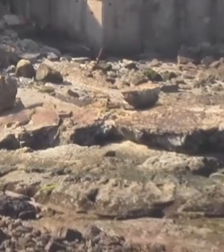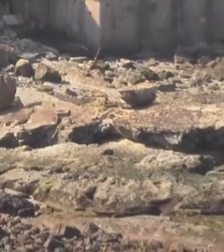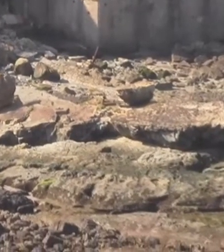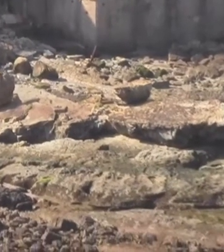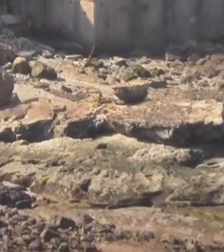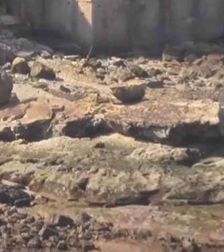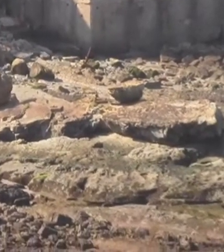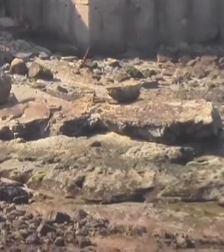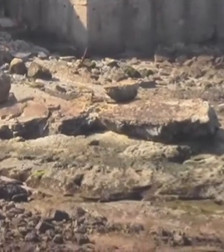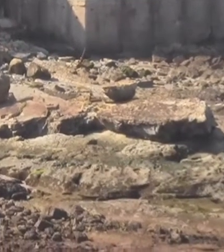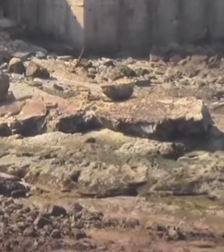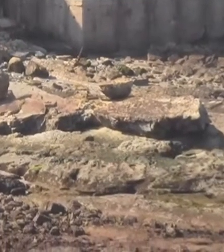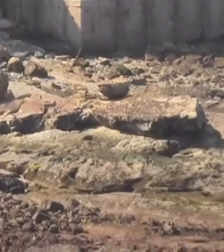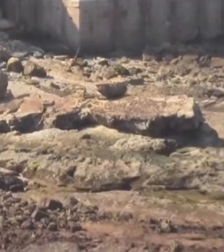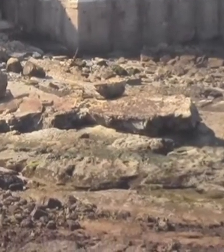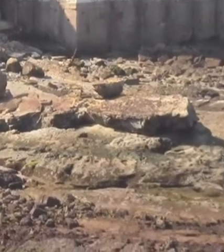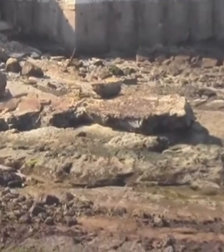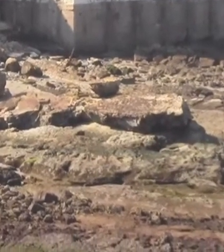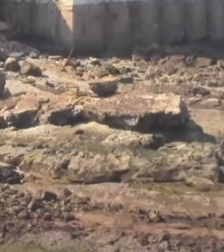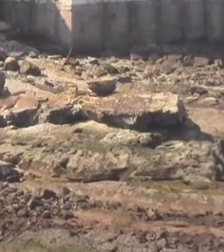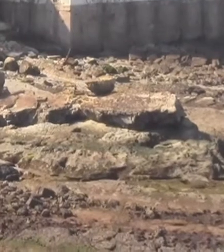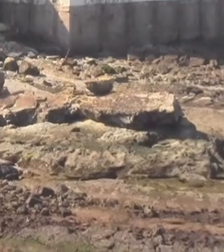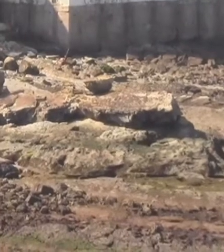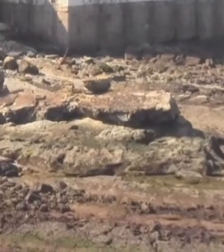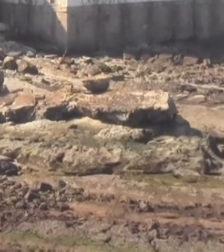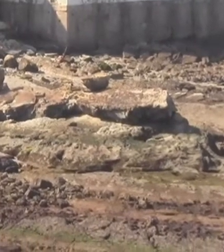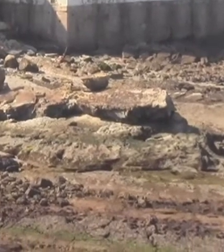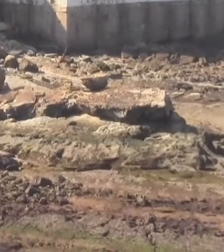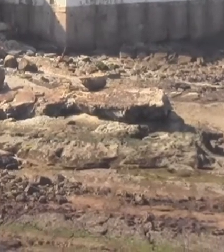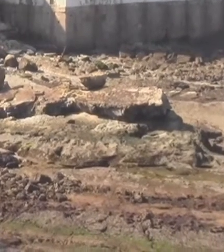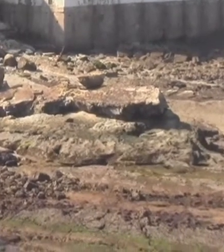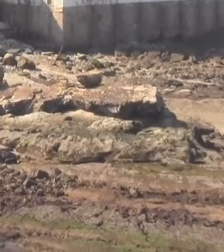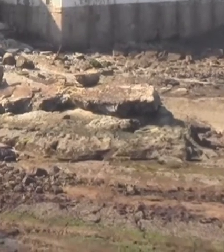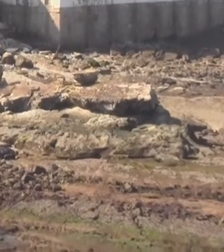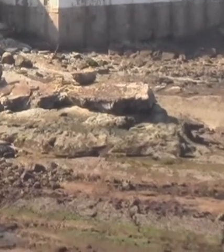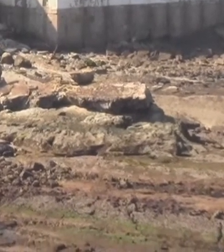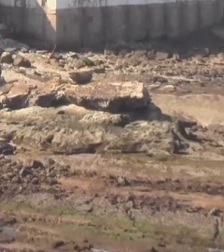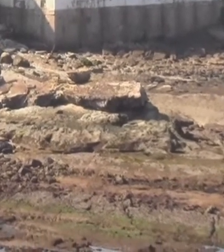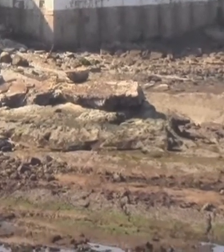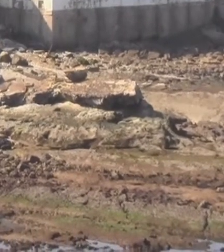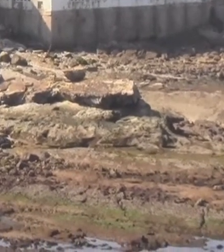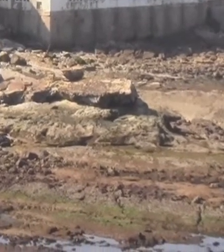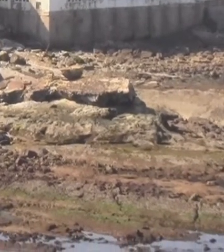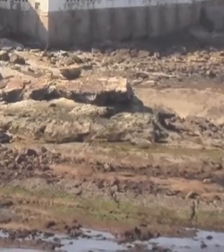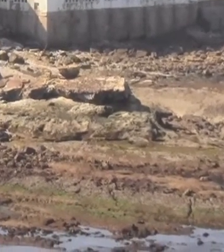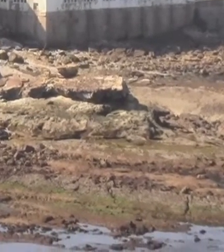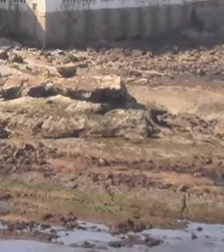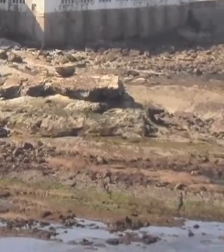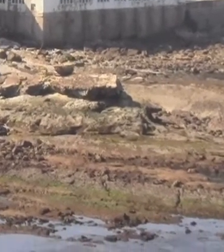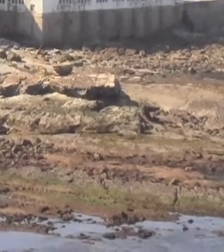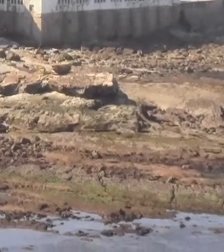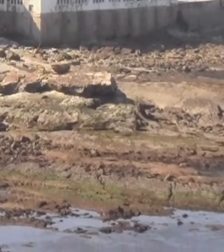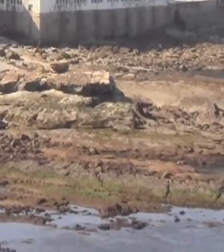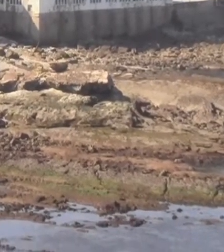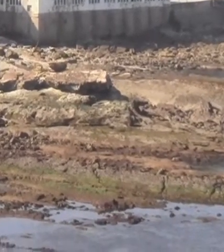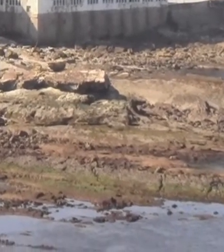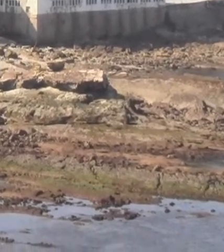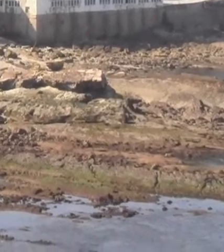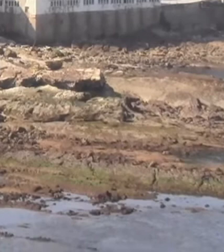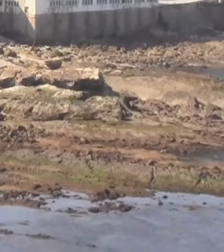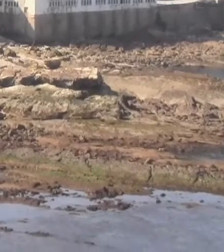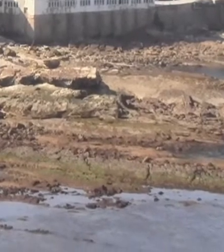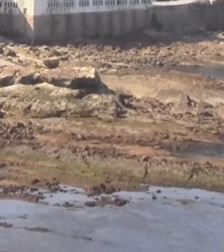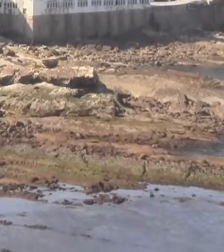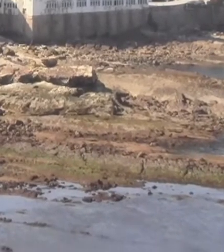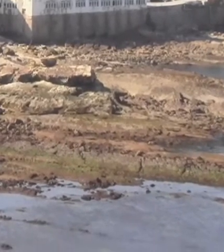de la oca, actividad que se produce durante el otoño y que tuvo su importancia en la economía local hasta 1980. Hoy en día